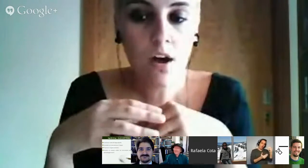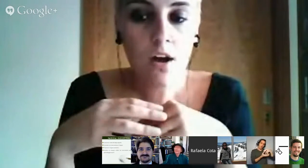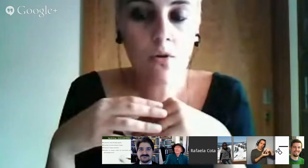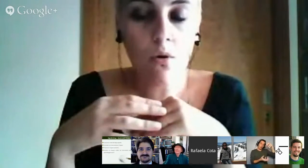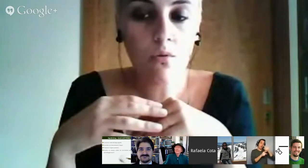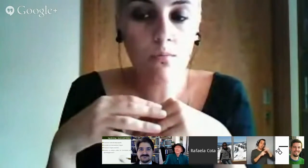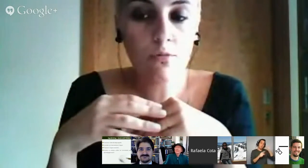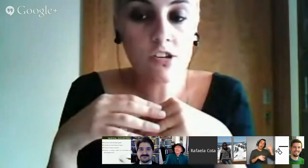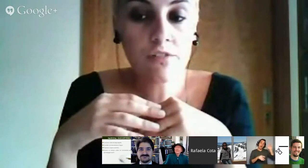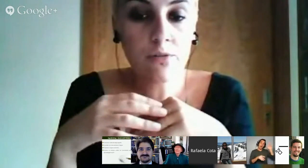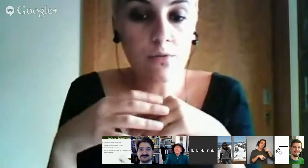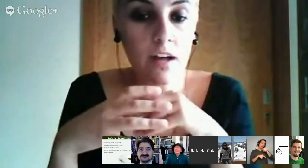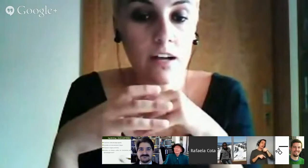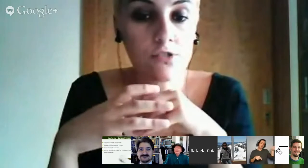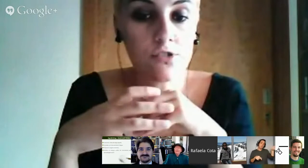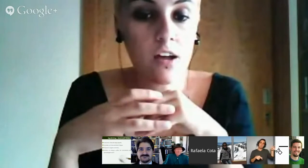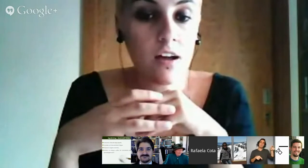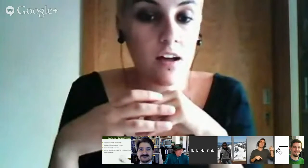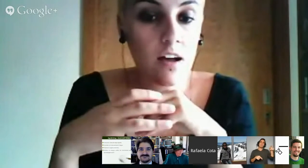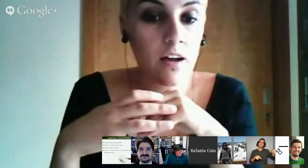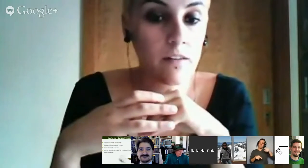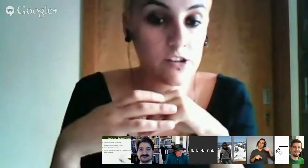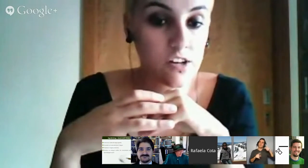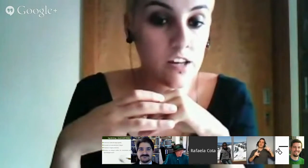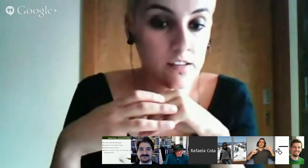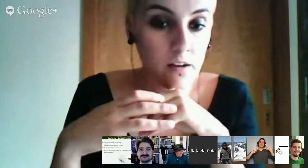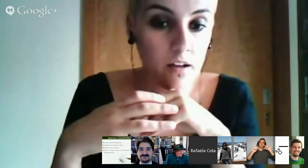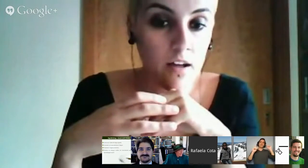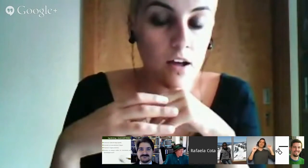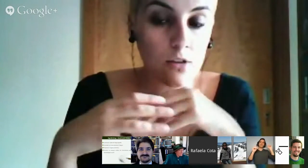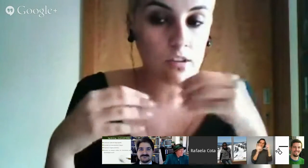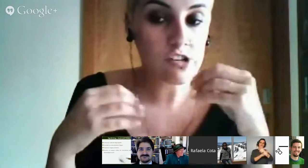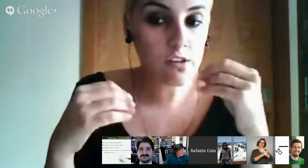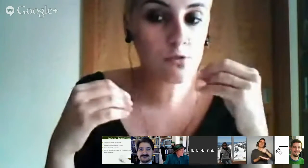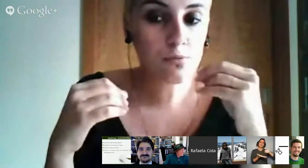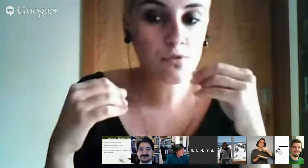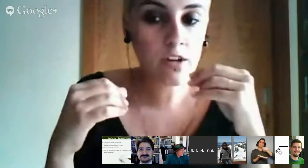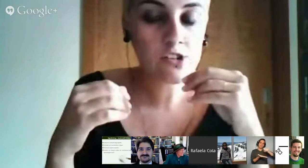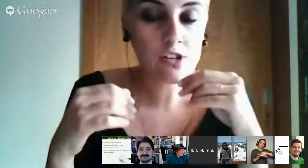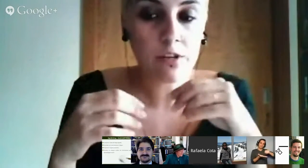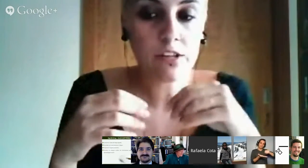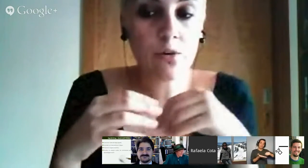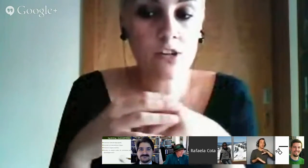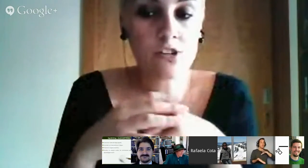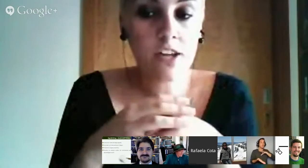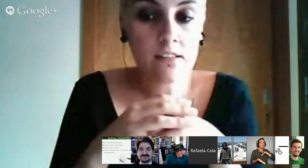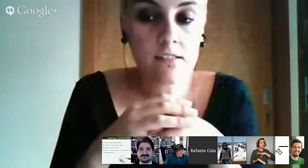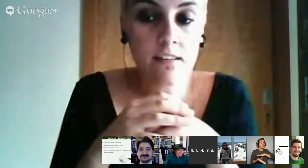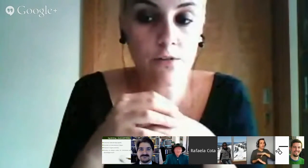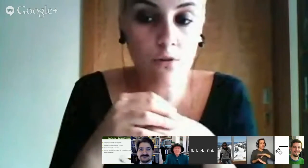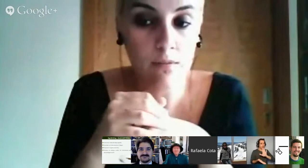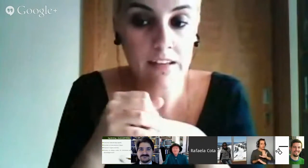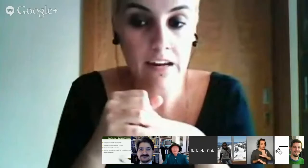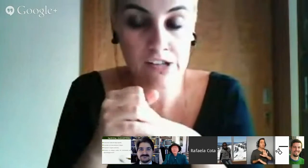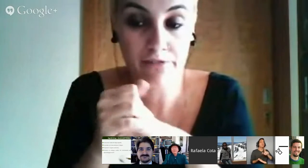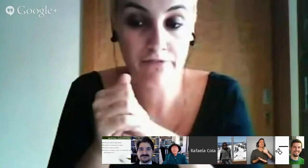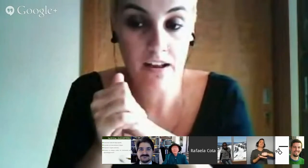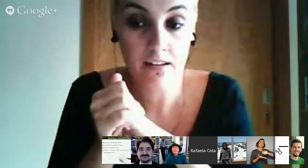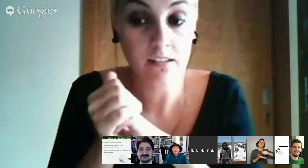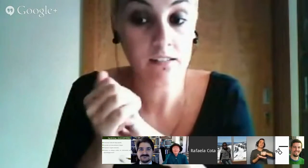com muitas dificuldades na escrita do português. E, portanto, eu acho que é necessário combatar esta falha que